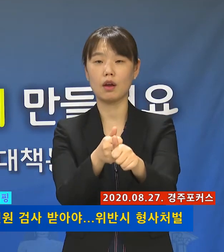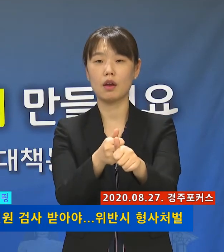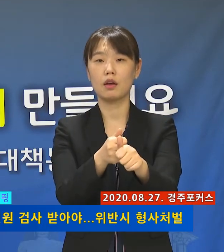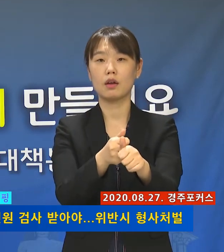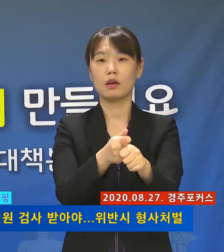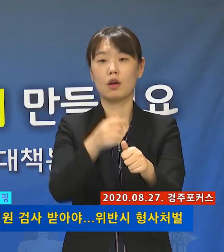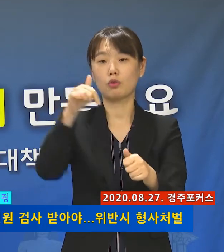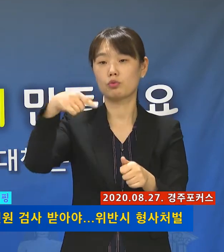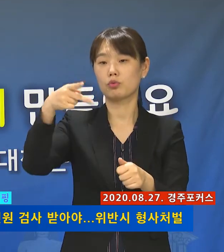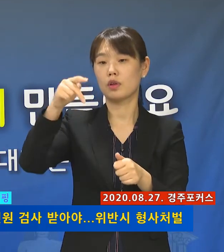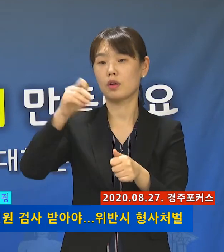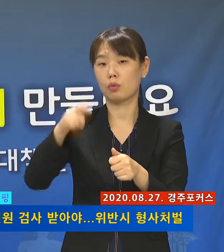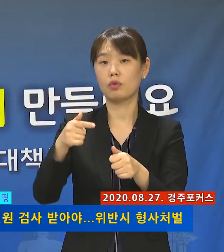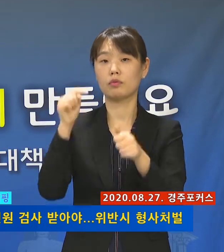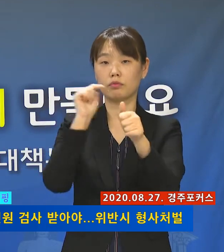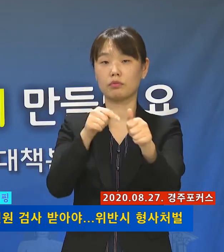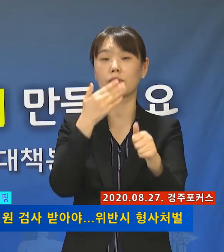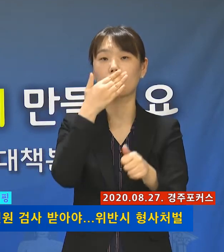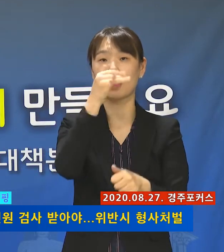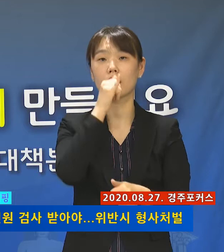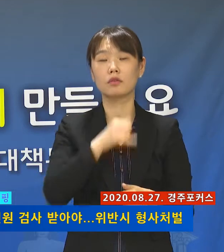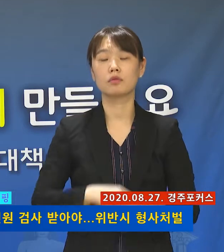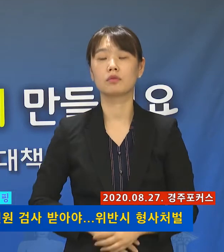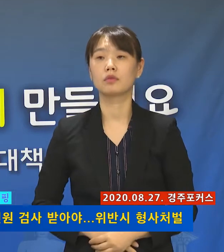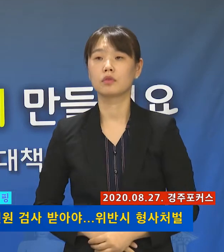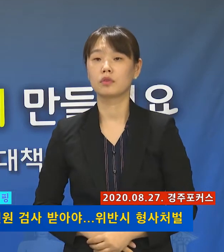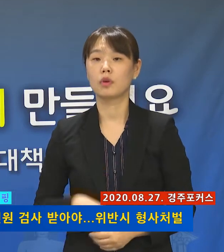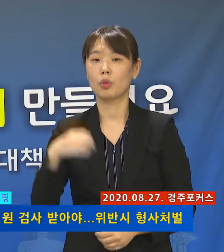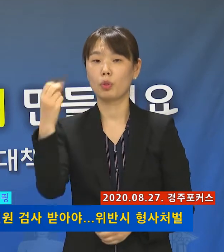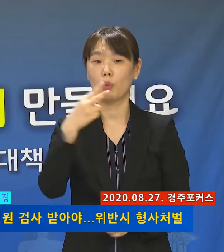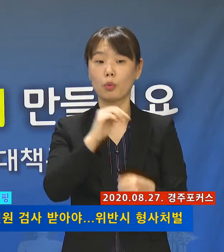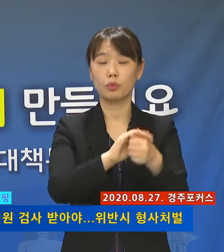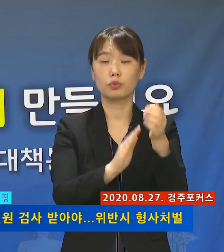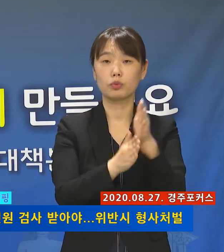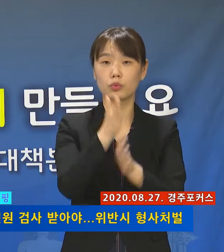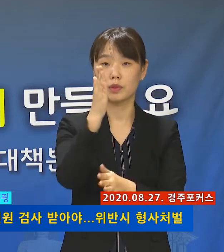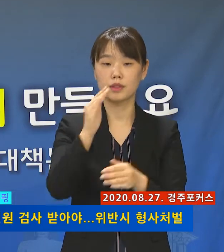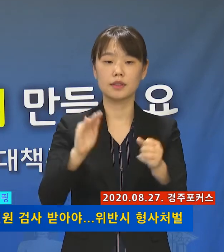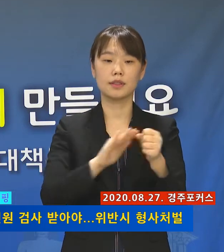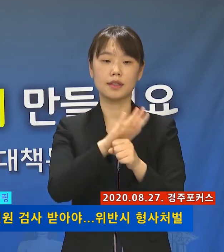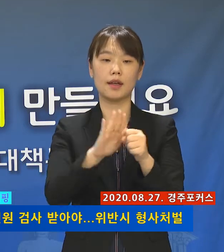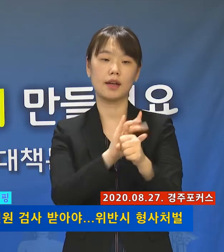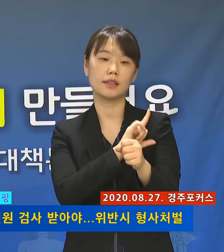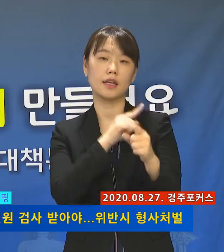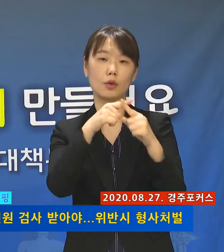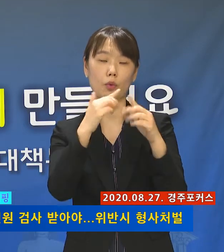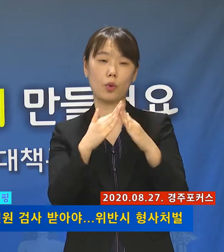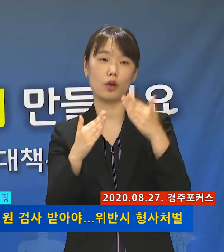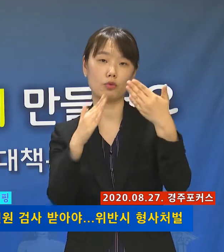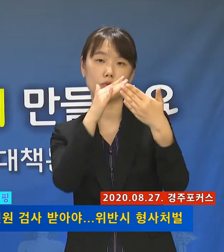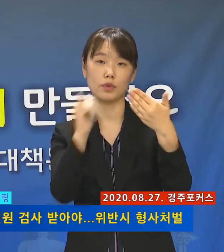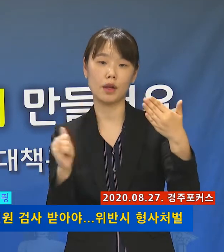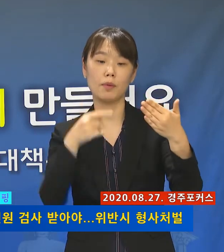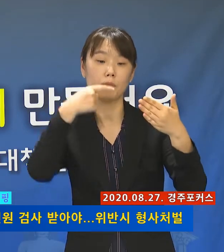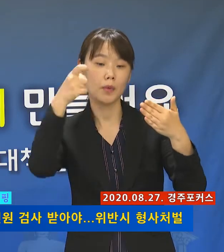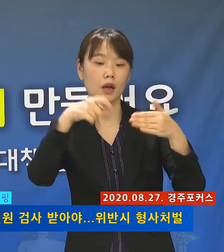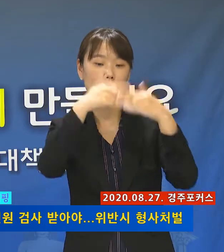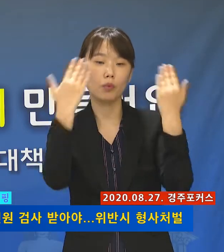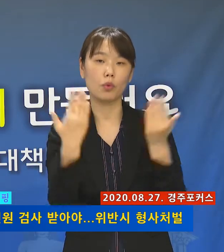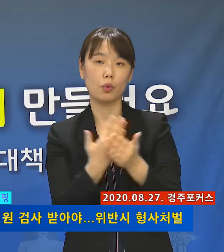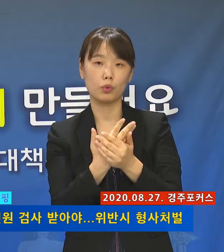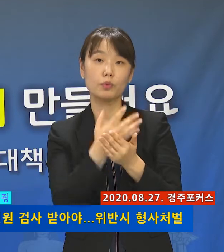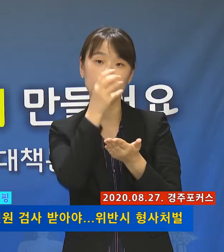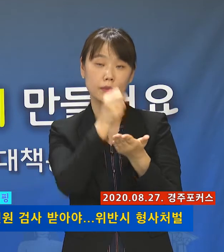청구될 수 있음도 알려드립니다. 참고로 우리시는 사랑제일교회 관련 9명은 검체의 결과 모두